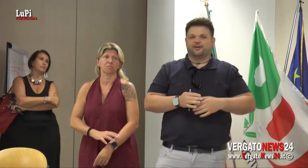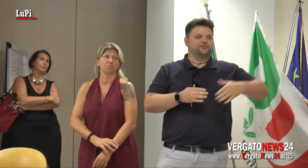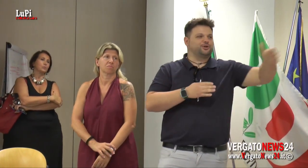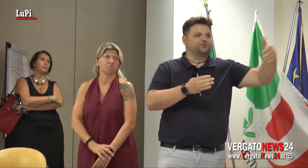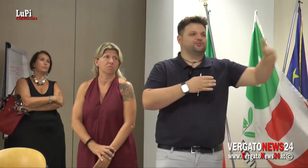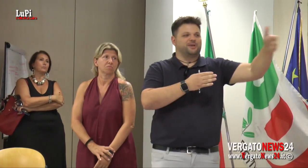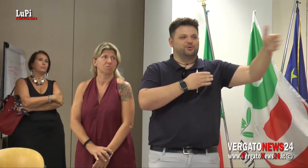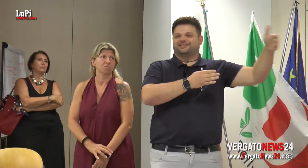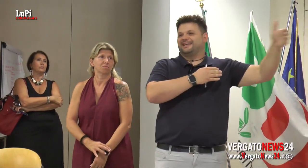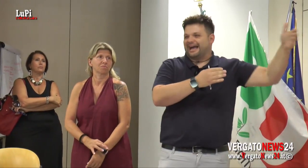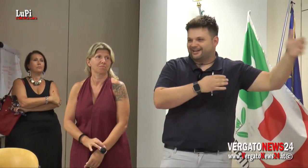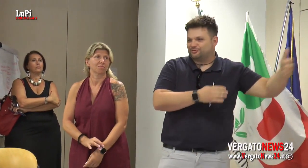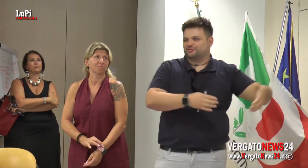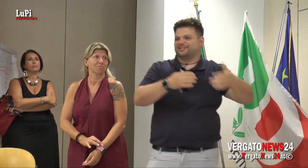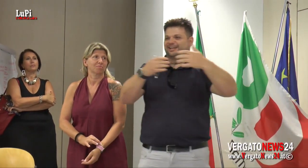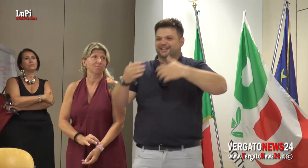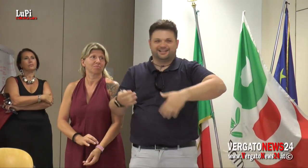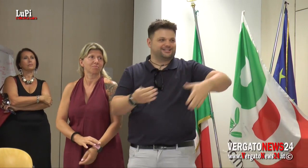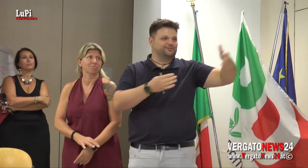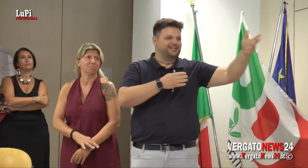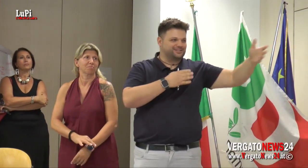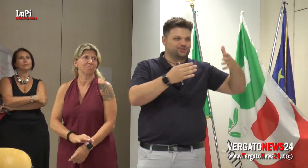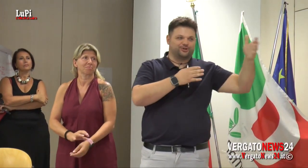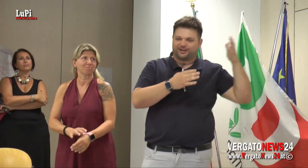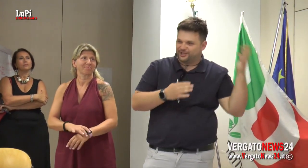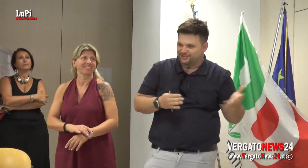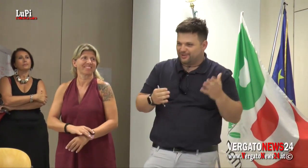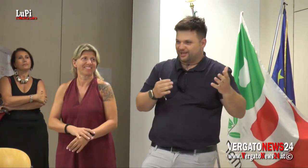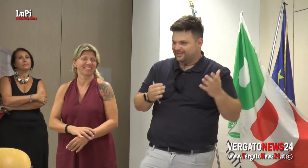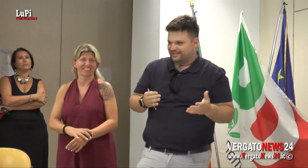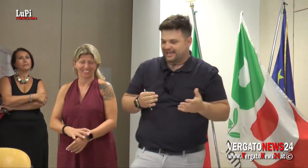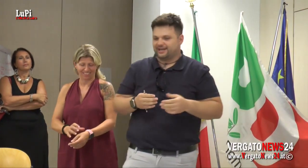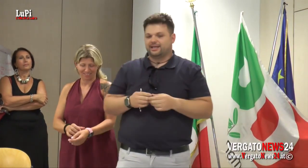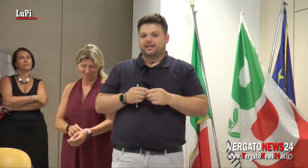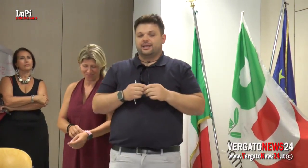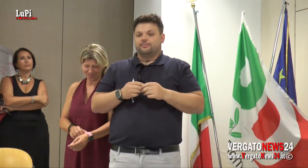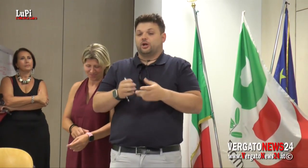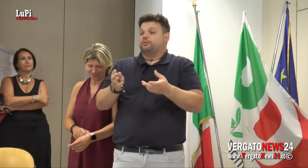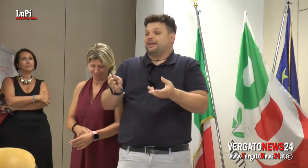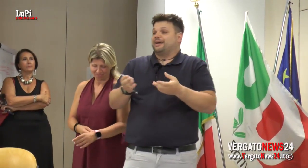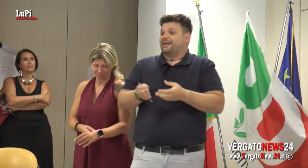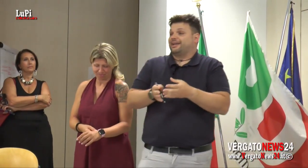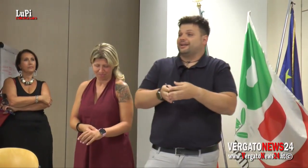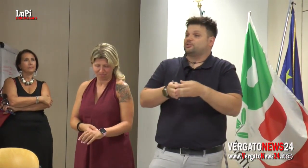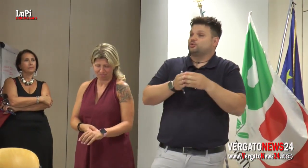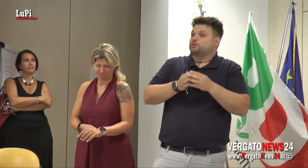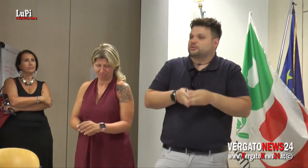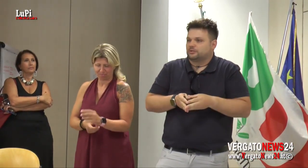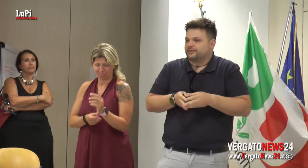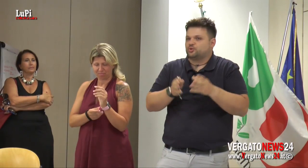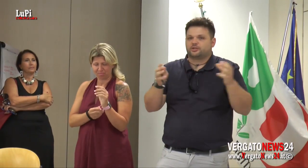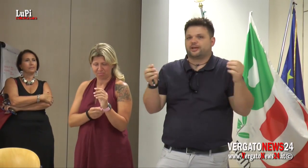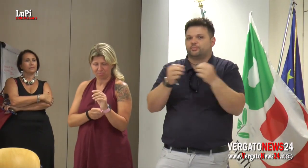Allora, è ovvio che lui dobbiamo litigare, noi sono sindacalista, lui è l'assessore, quindi dobbiamo anche litigare. Però il problema è che la